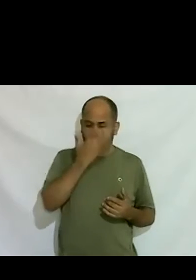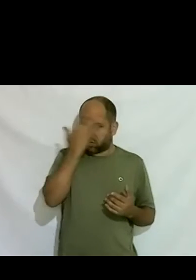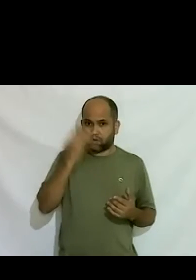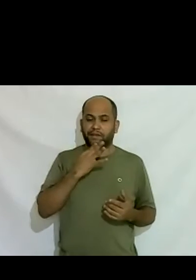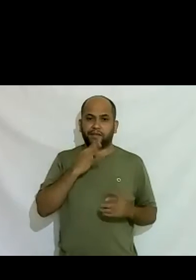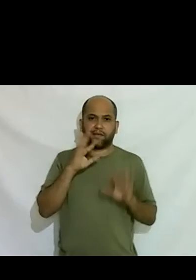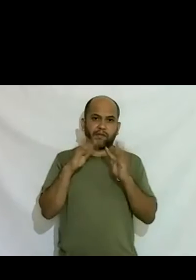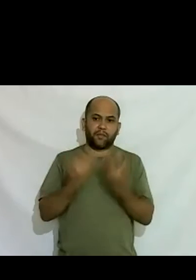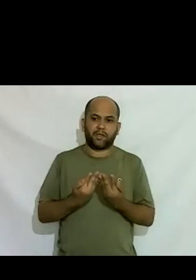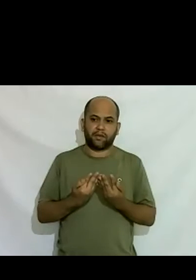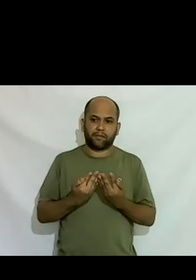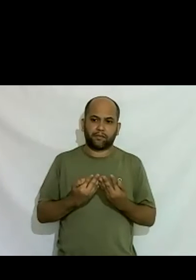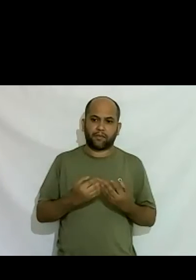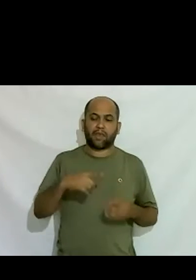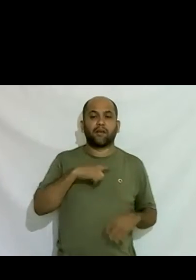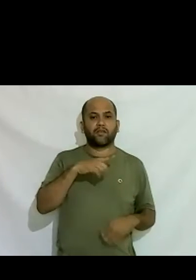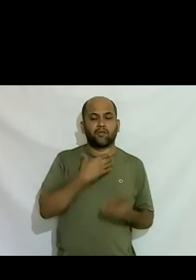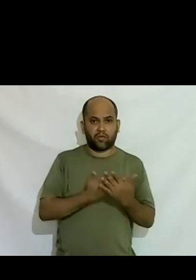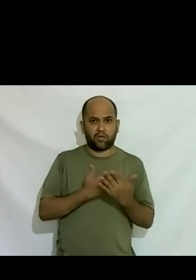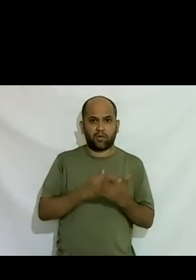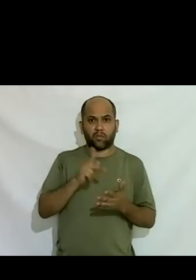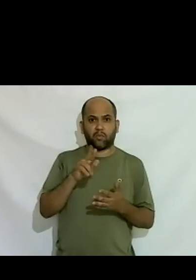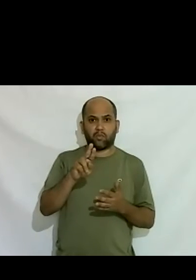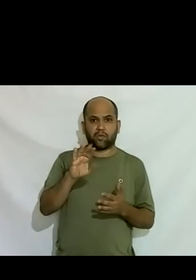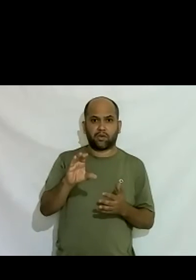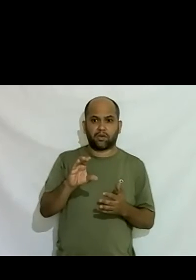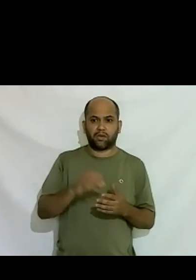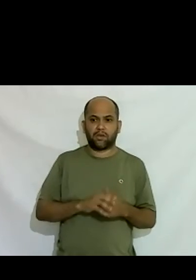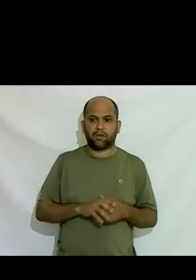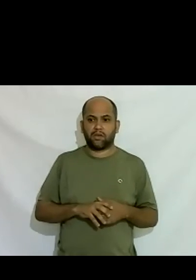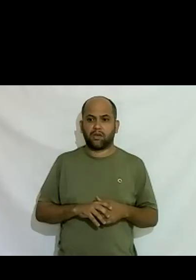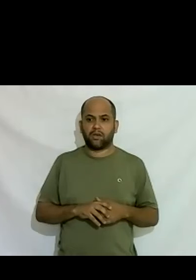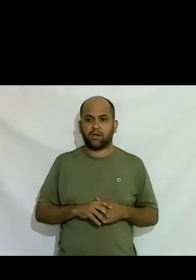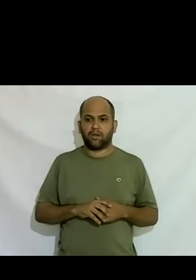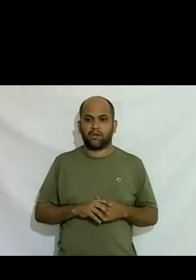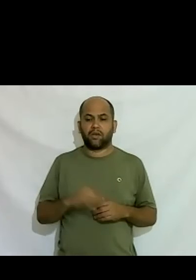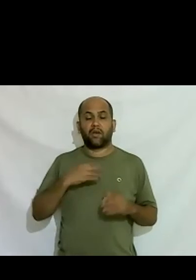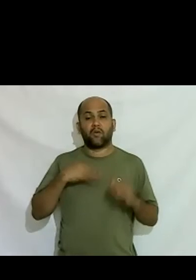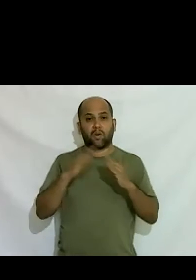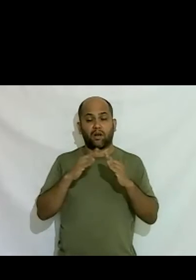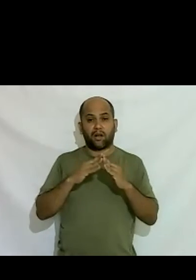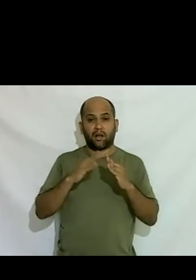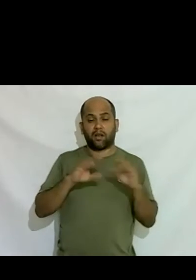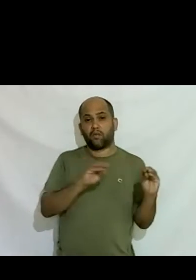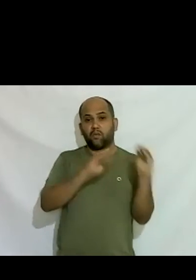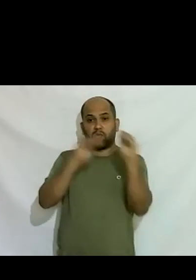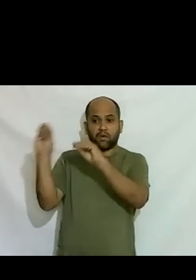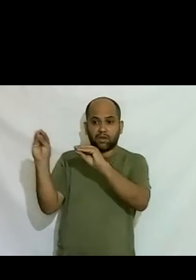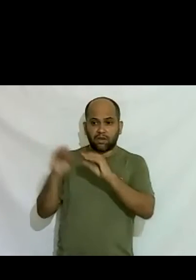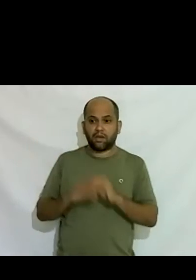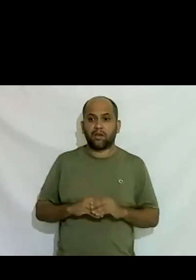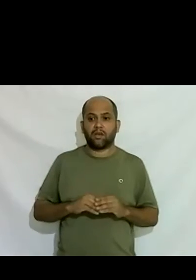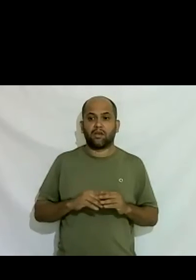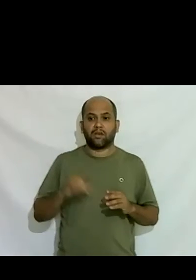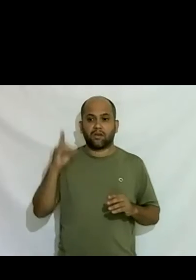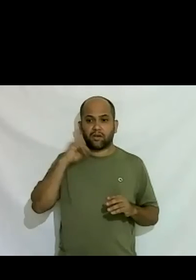e eu tinha estudado na PUC eu tinha feito colégio por donos e eu tinha morado fora com 14 anos fiz intercâmbio e eu